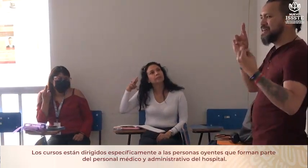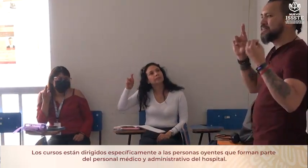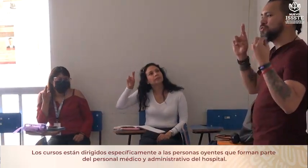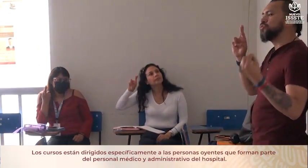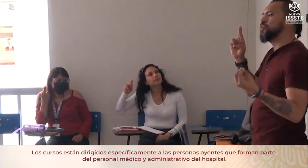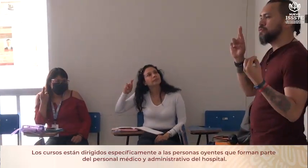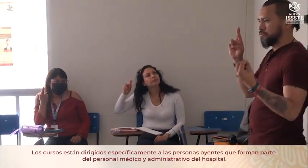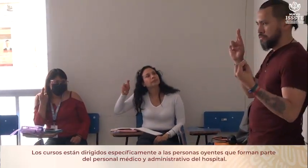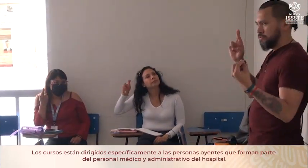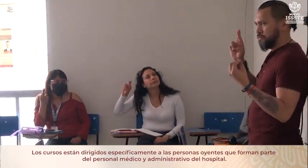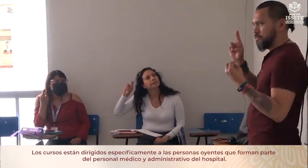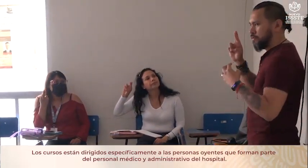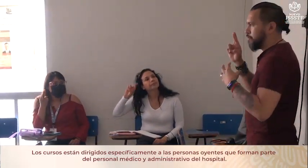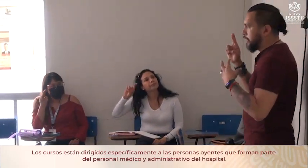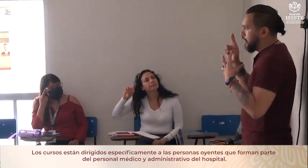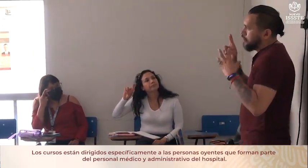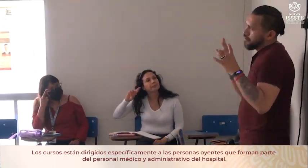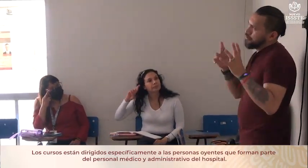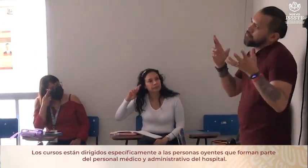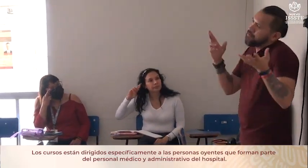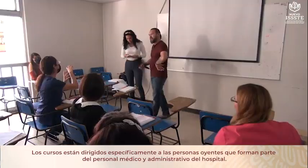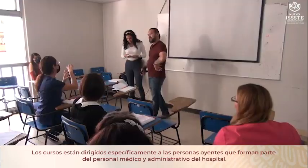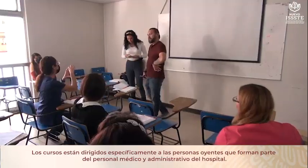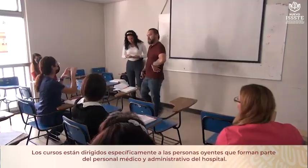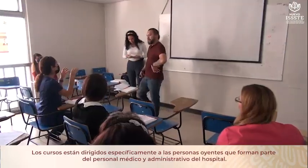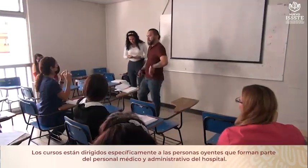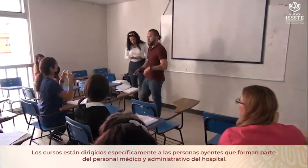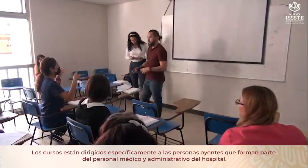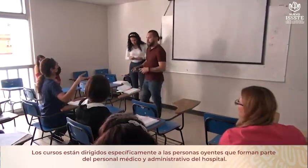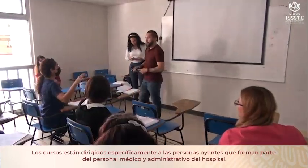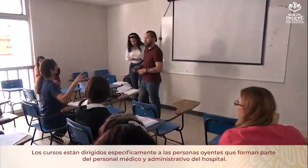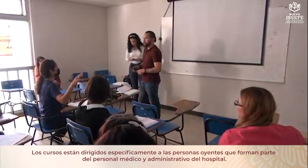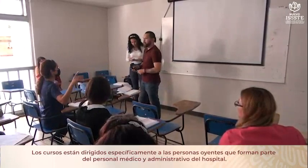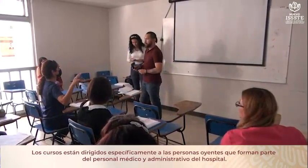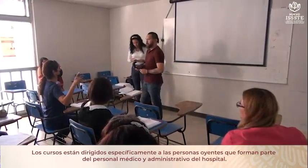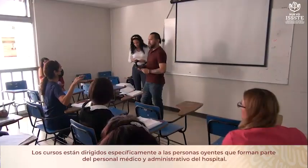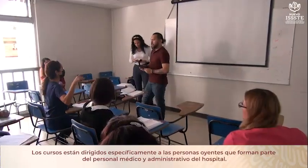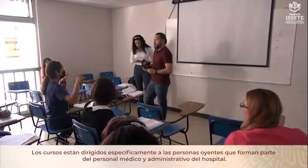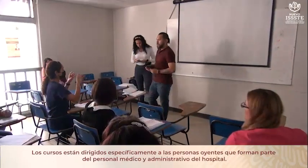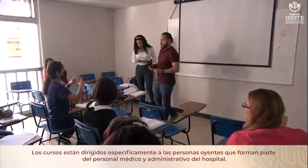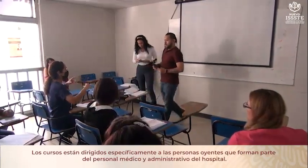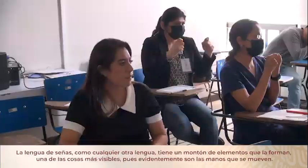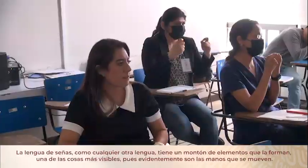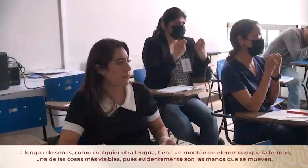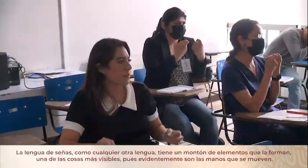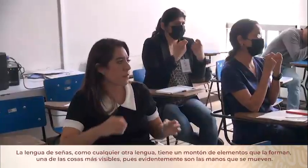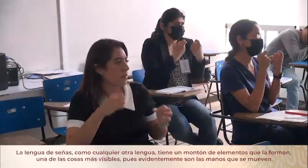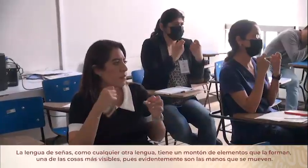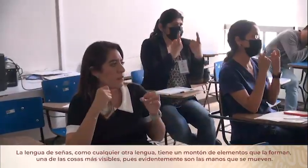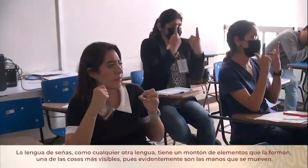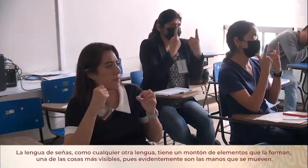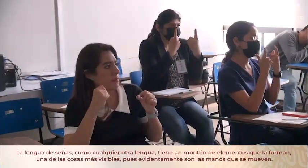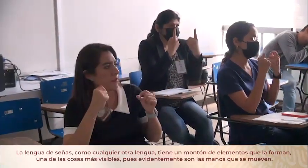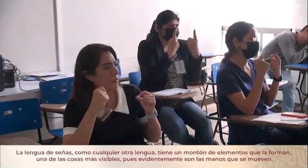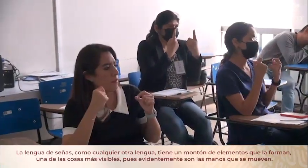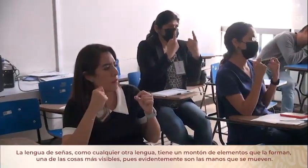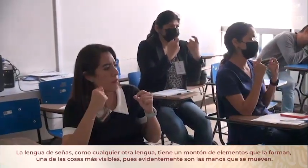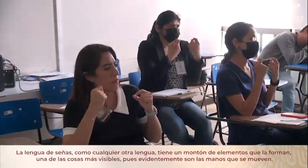específicamente a las personas oyentes que forman parte del personal médico y administrativo del hospital. La lengua de señas como cualquier otra lengua tiene